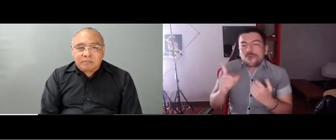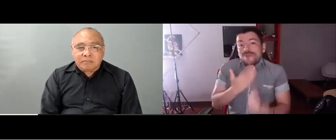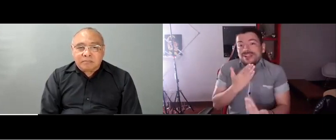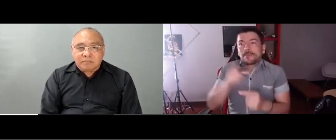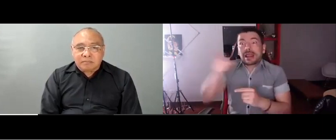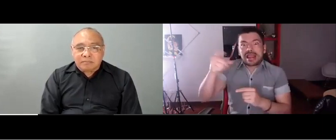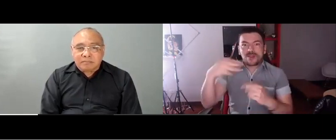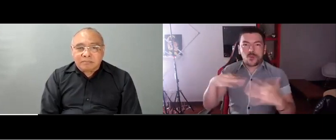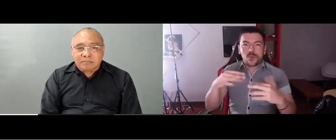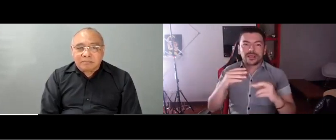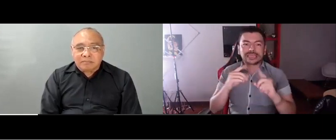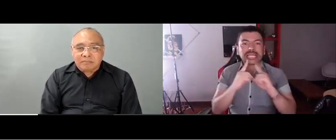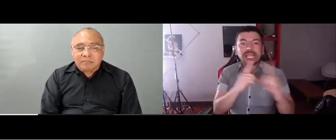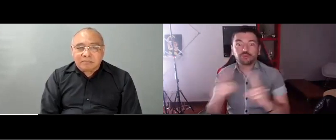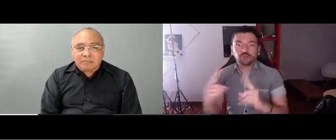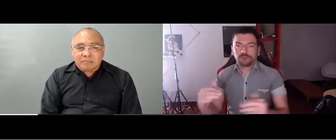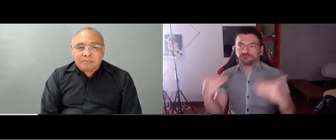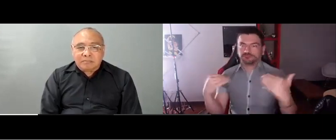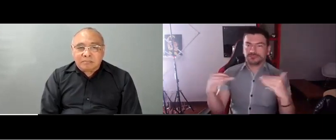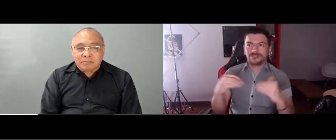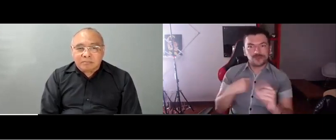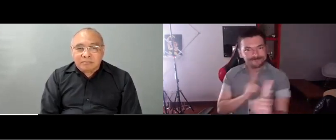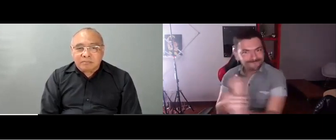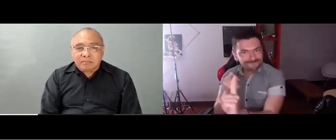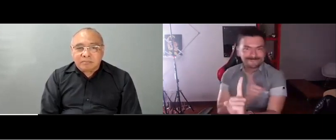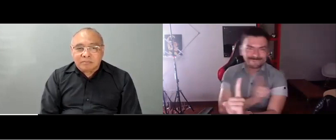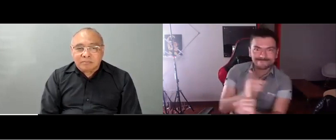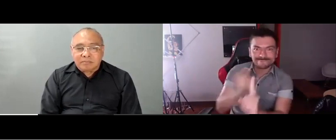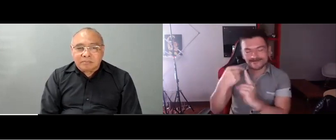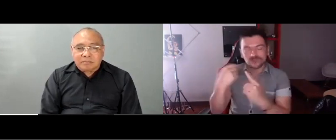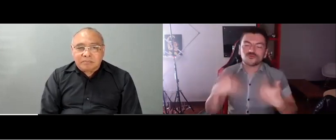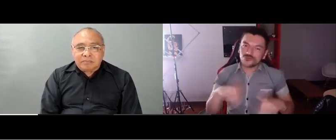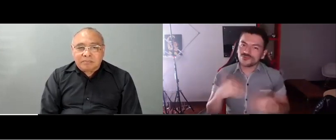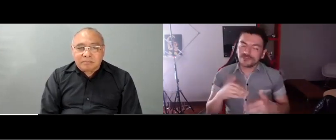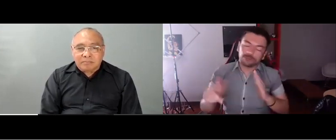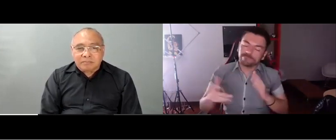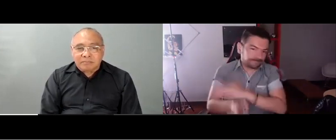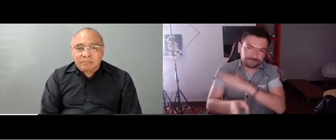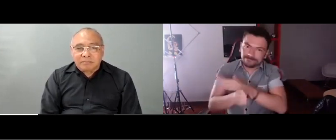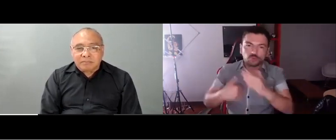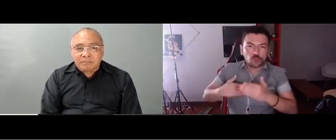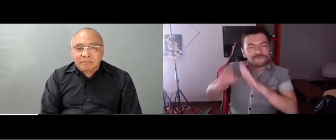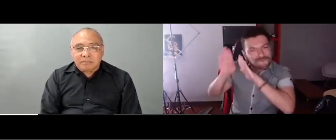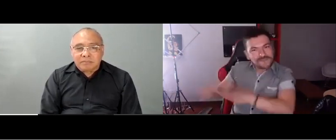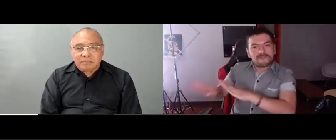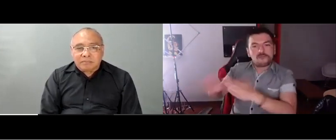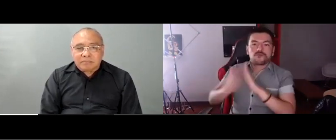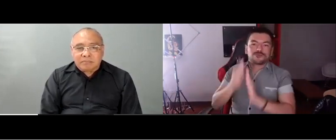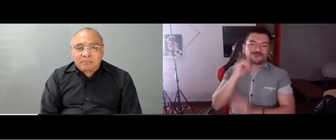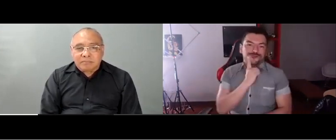Las exigencias que nosotros estamos manifestando, todo lo que nosotros estamos diciendo es lo que dice la comunidad y las necesidades que tiene